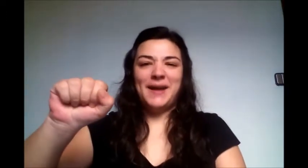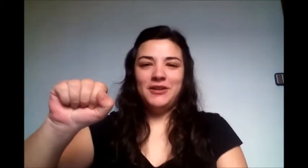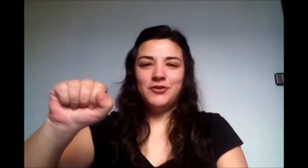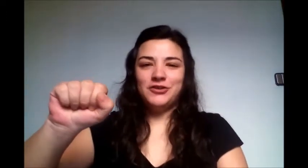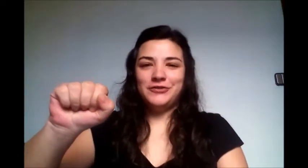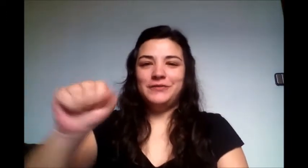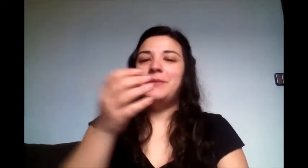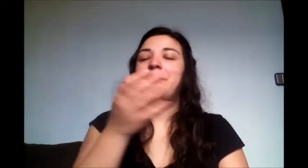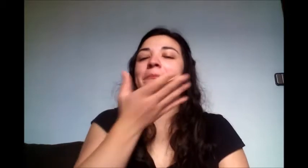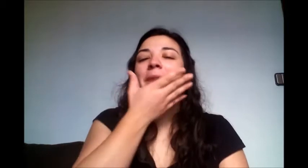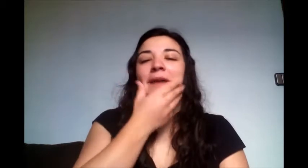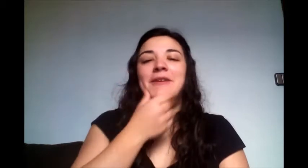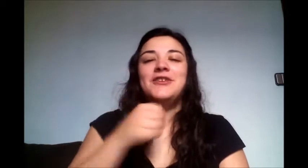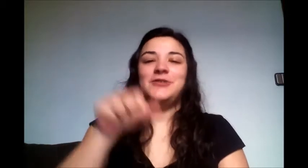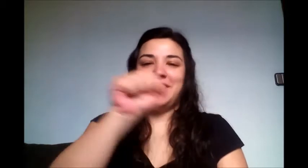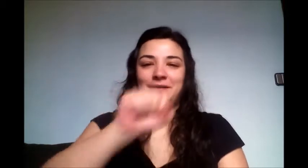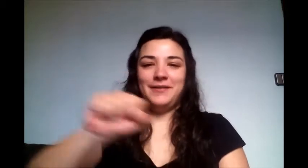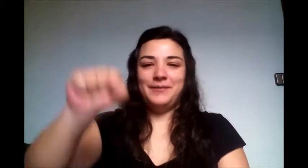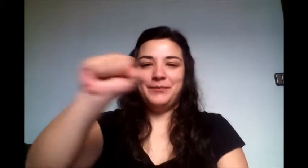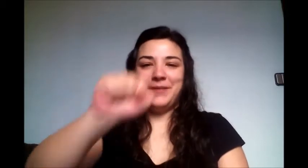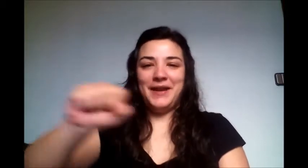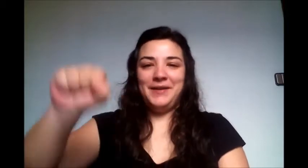Maravilloso, maravillosa, ¿vale?